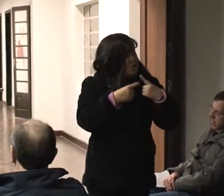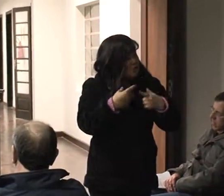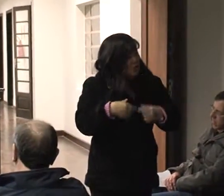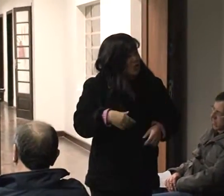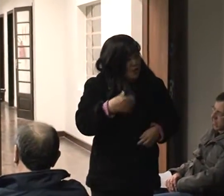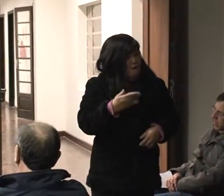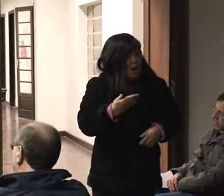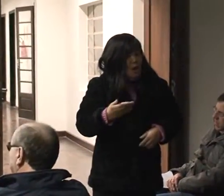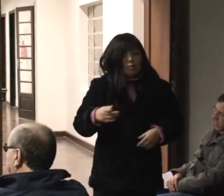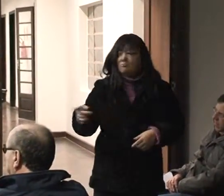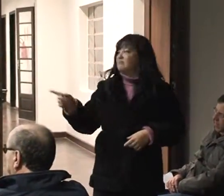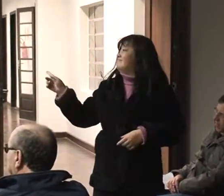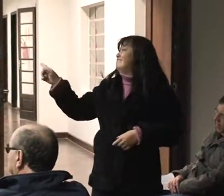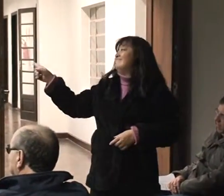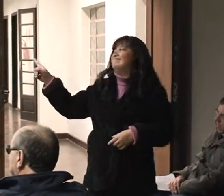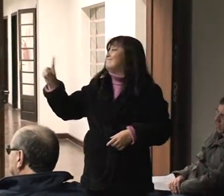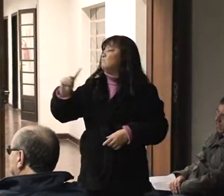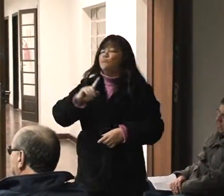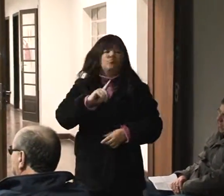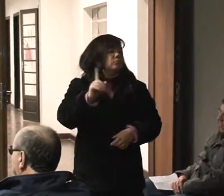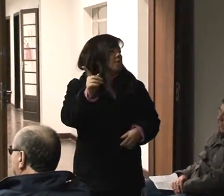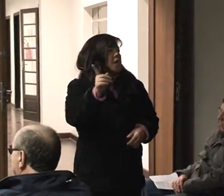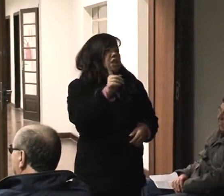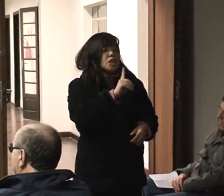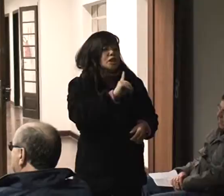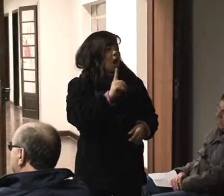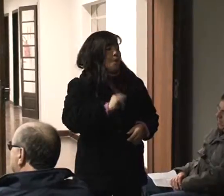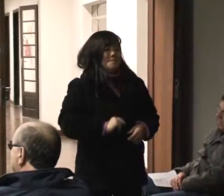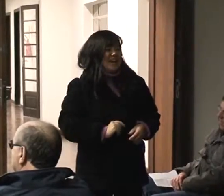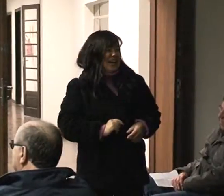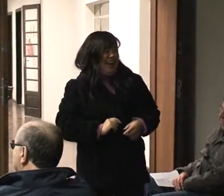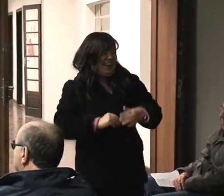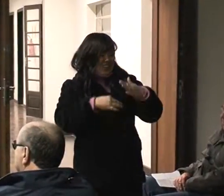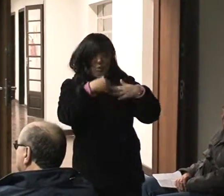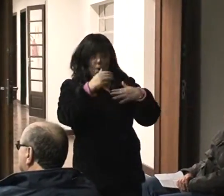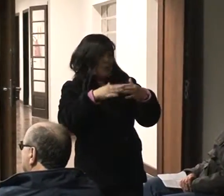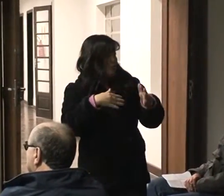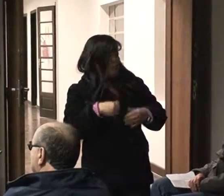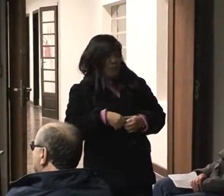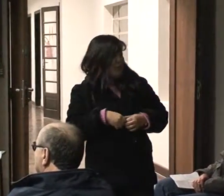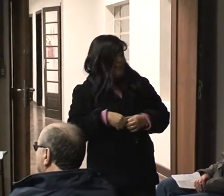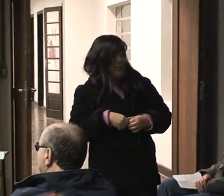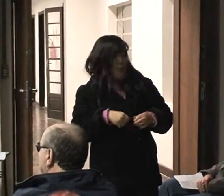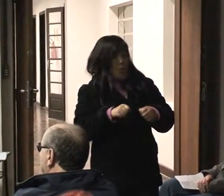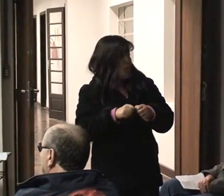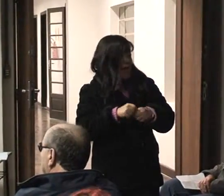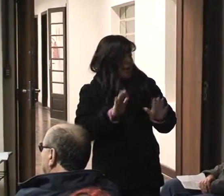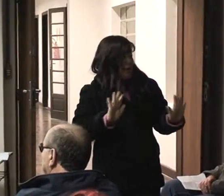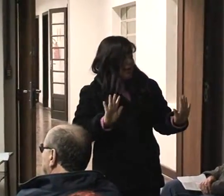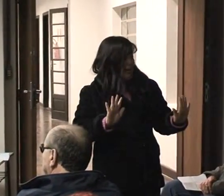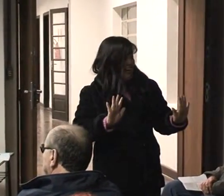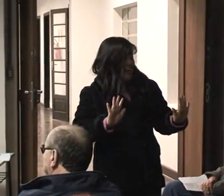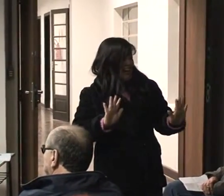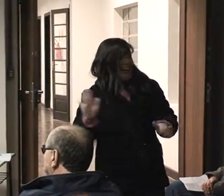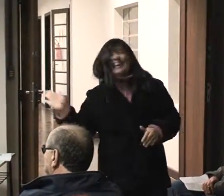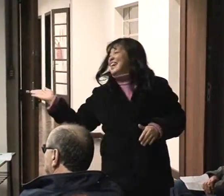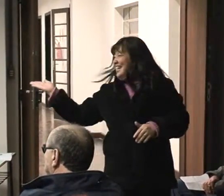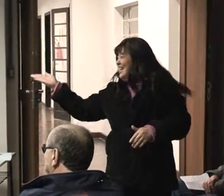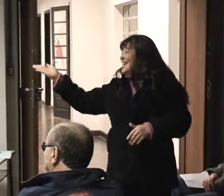participação das pessoas em construção, pelo menos do plano nacional, nem do programa Brasil 22. Não se cita o processo de